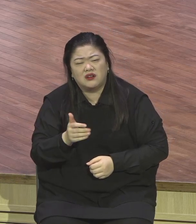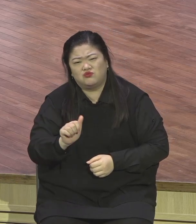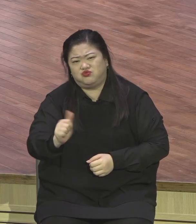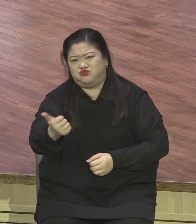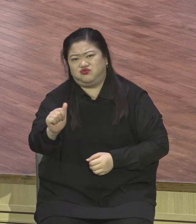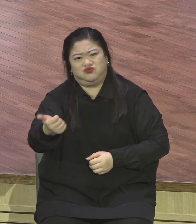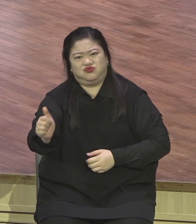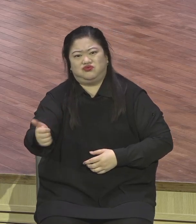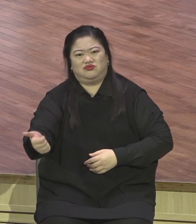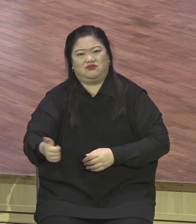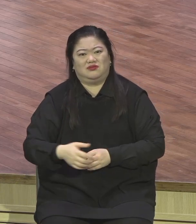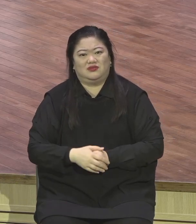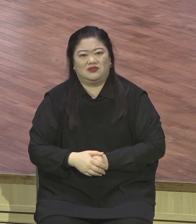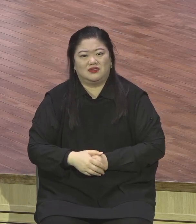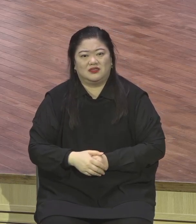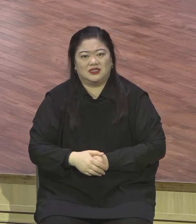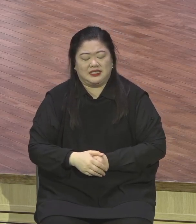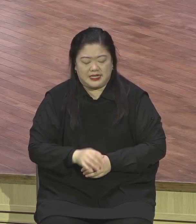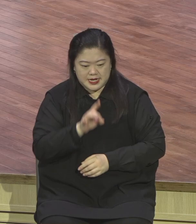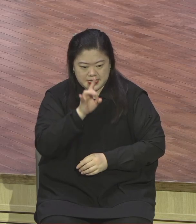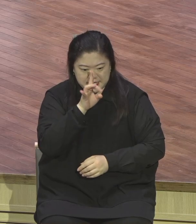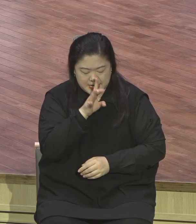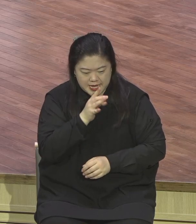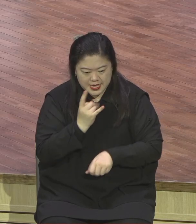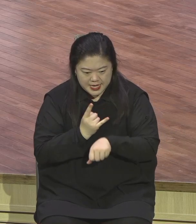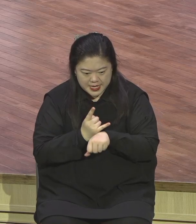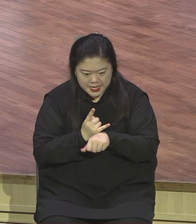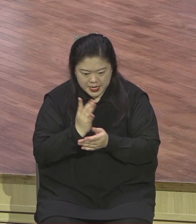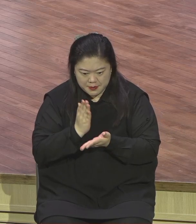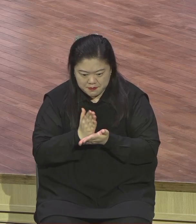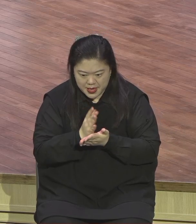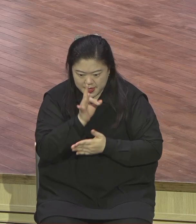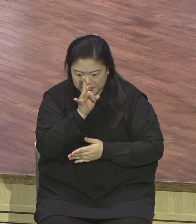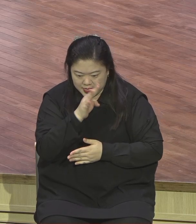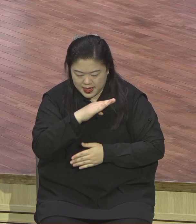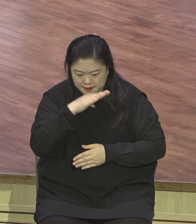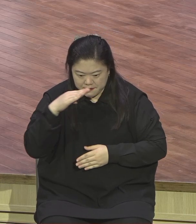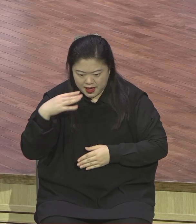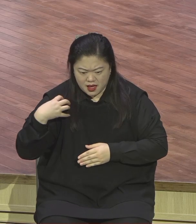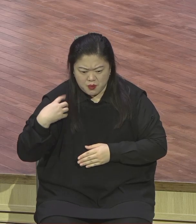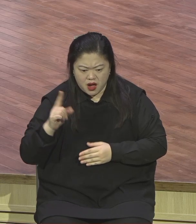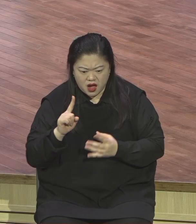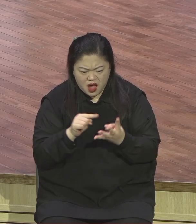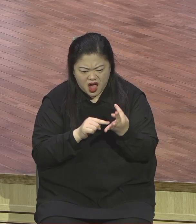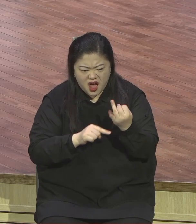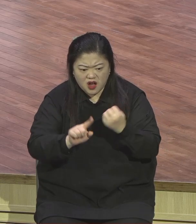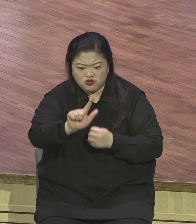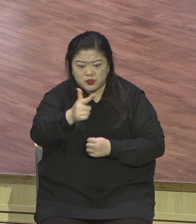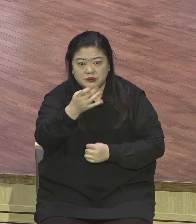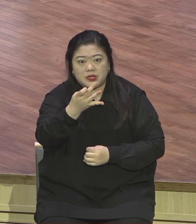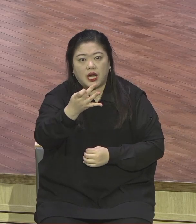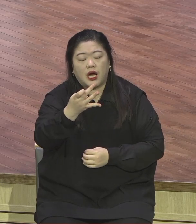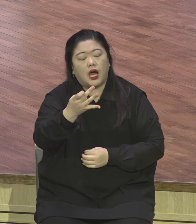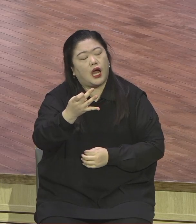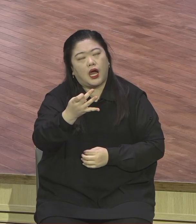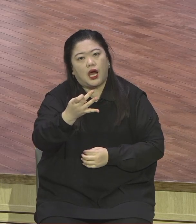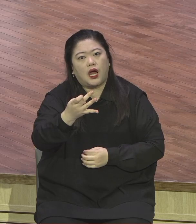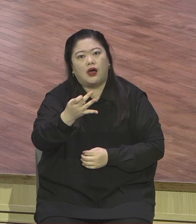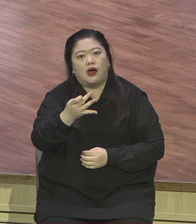것으로 죄짐을 벌 수 있는 것도 아니고 다 지켜지지도 못하지만 지킨다 해도 벗어지는 게 아니에요. 율법의